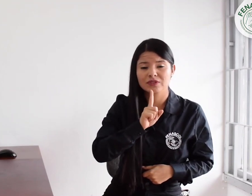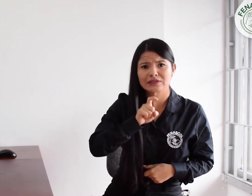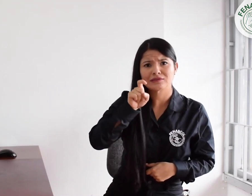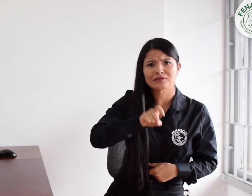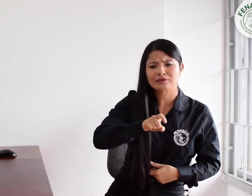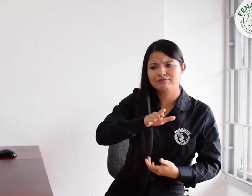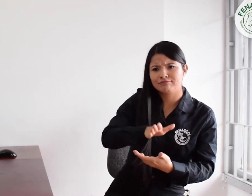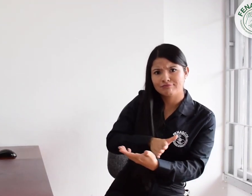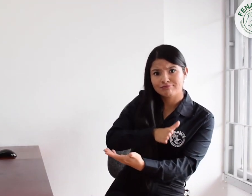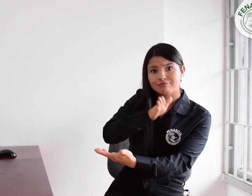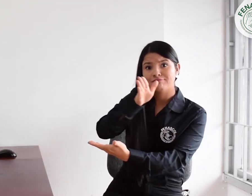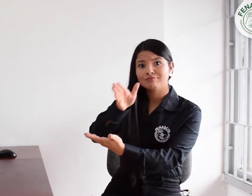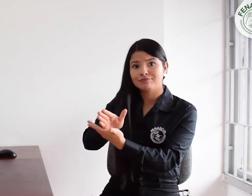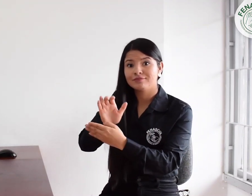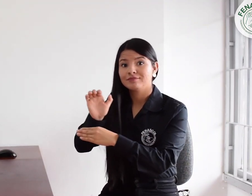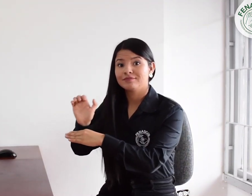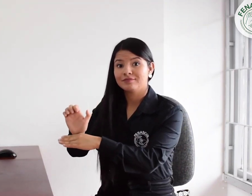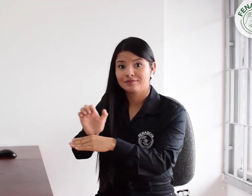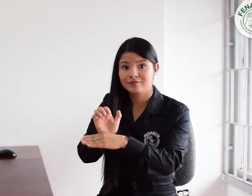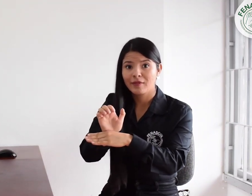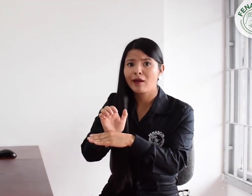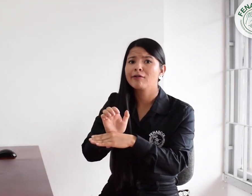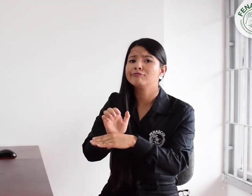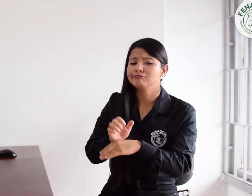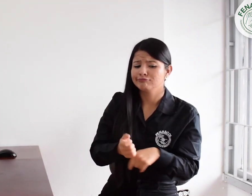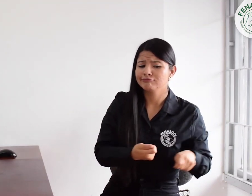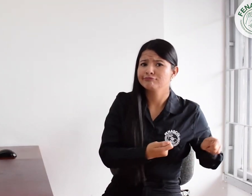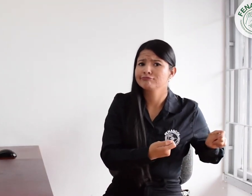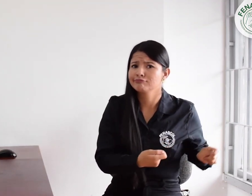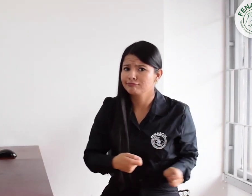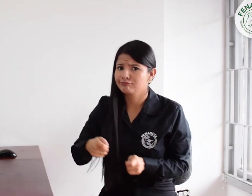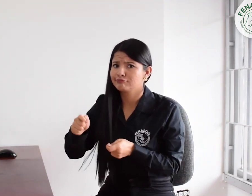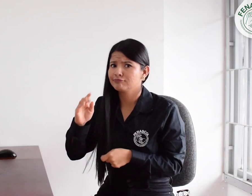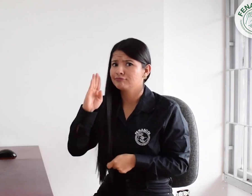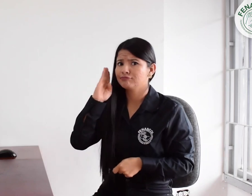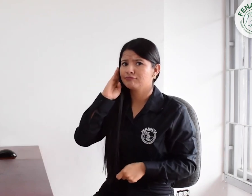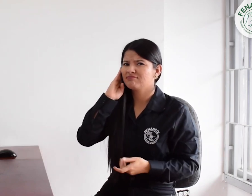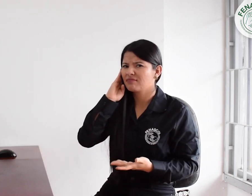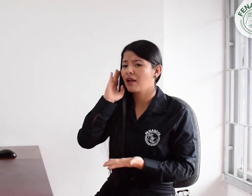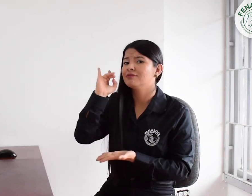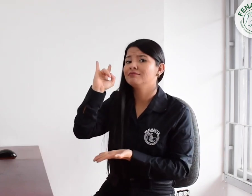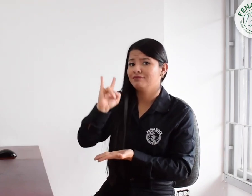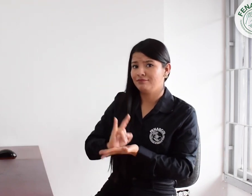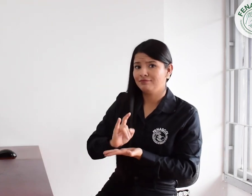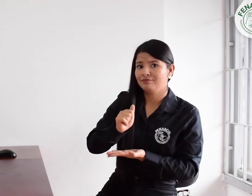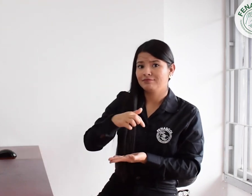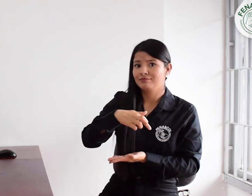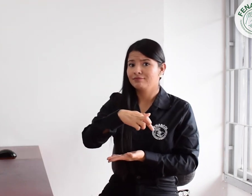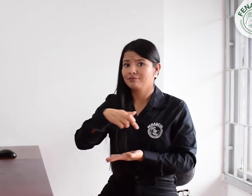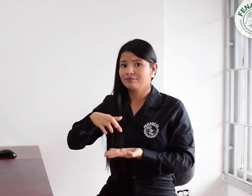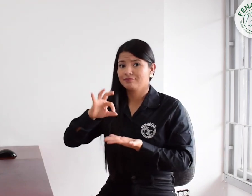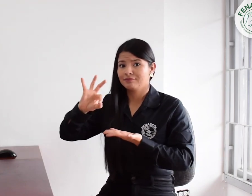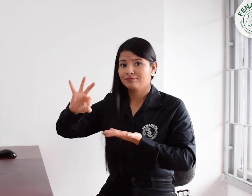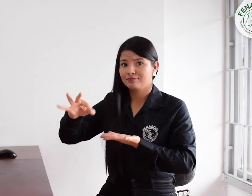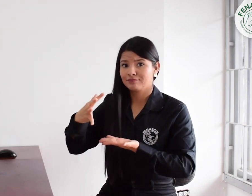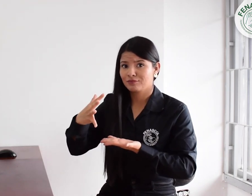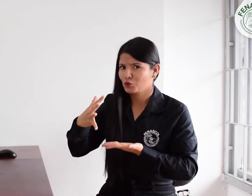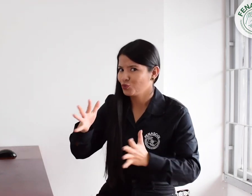Cuando llegues al lugar, tú no debes acceder a ninguna plataforma o conectarte desde tu celular,